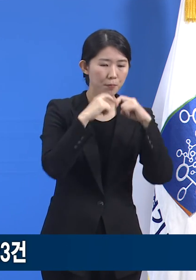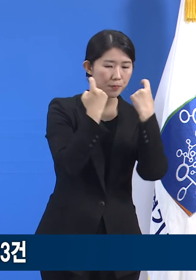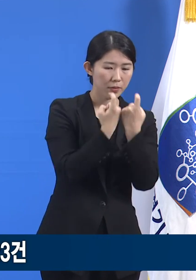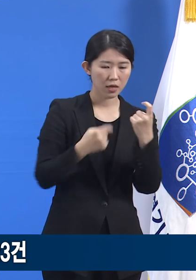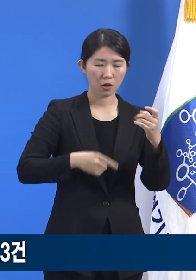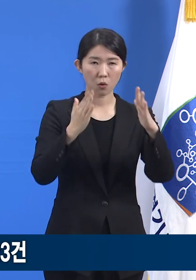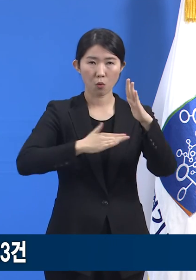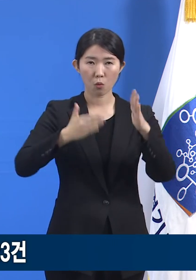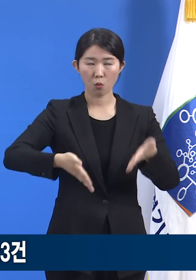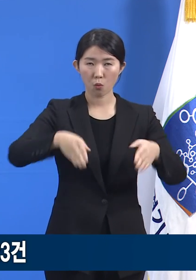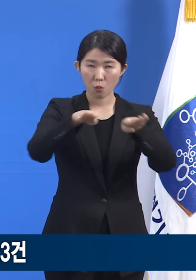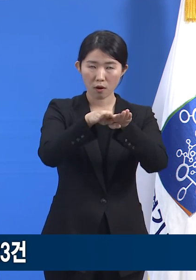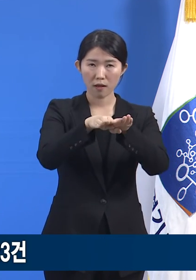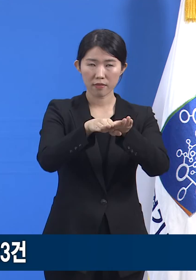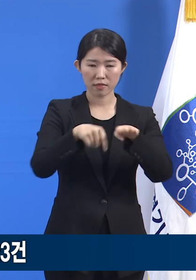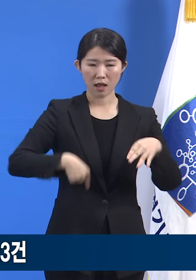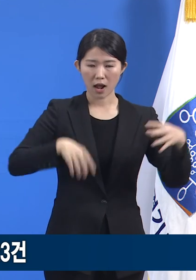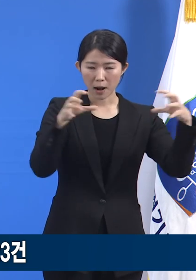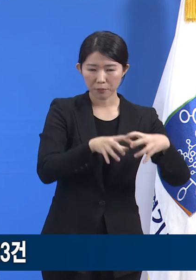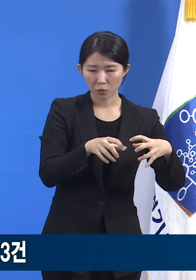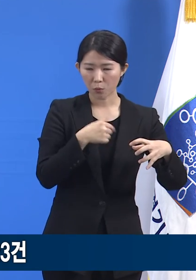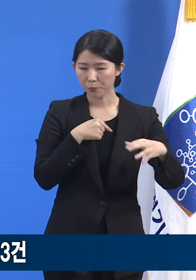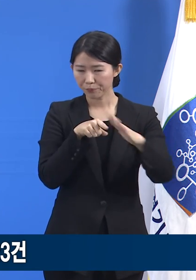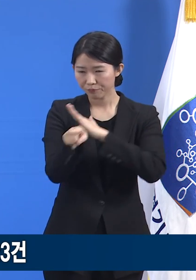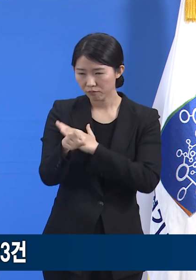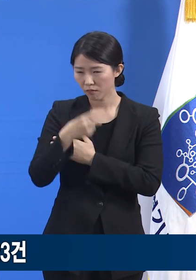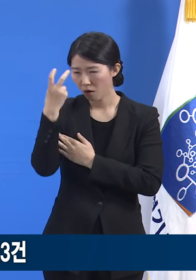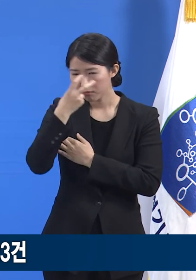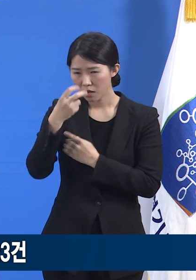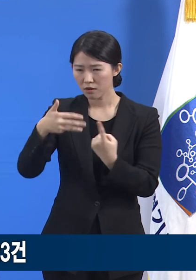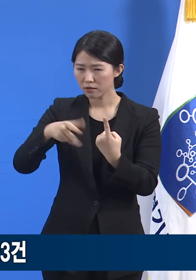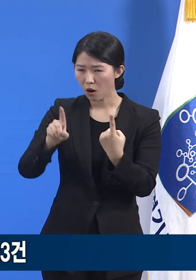1차 인과성 평가를 진행하였습니다.